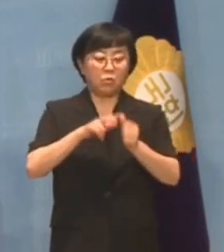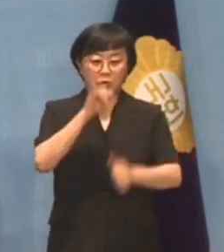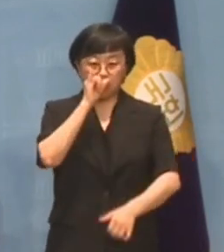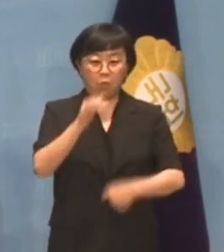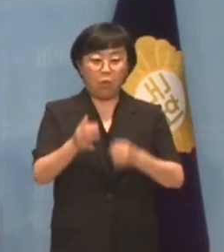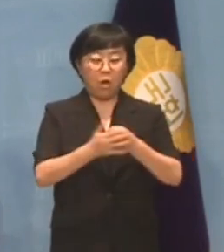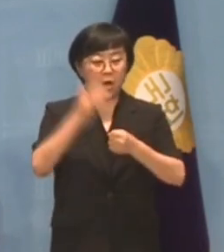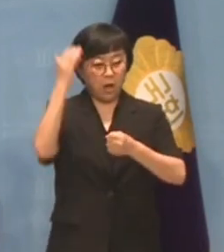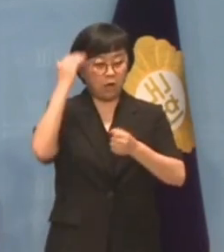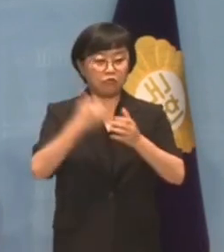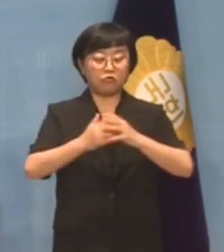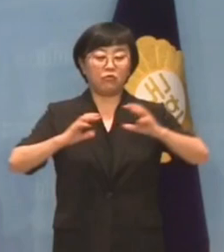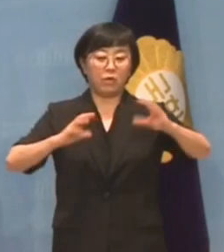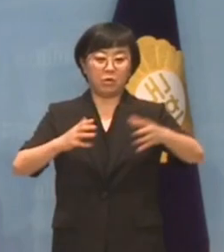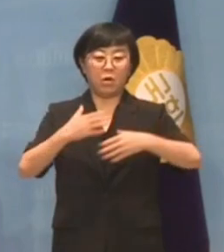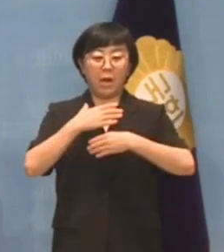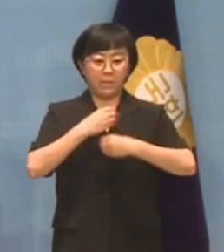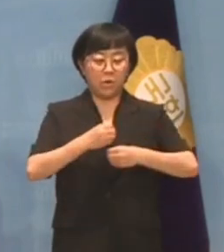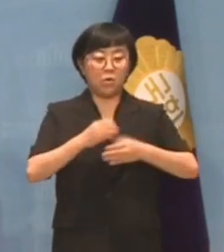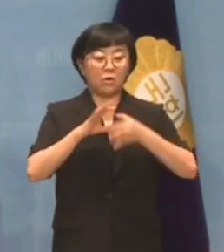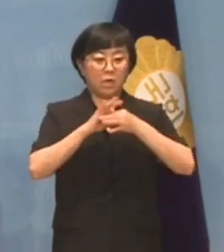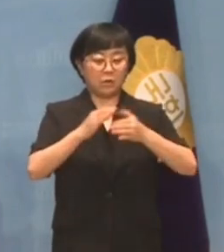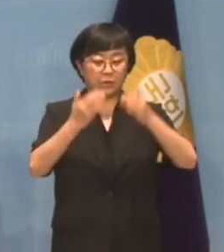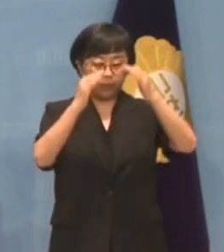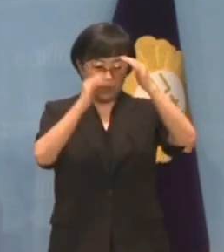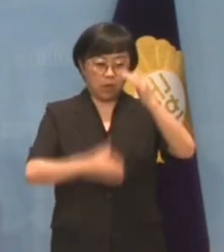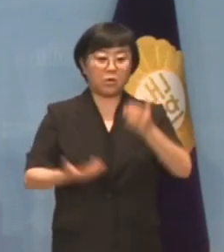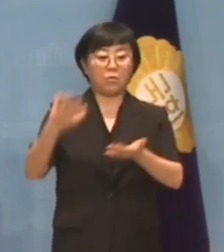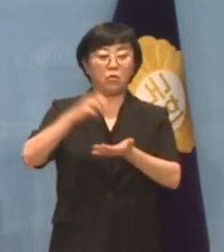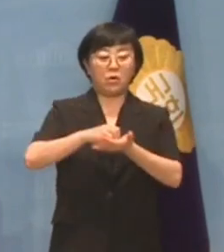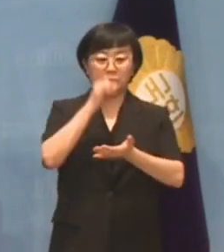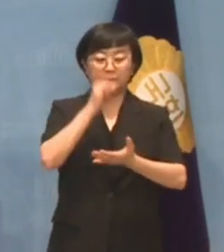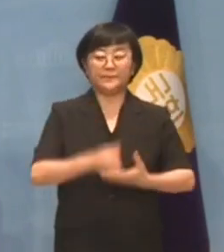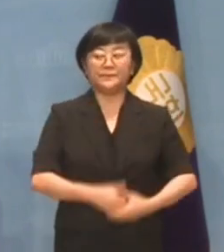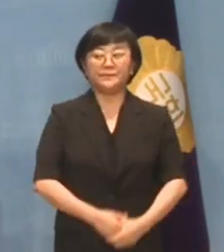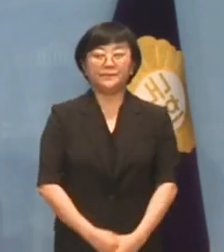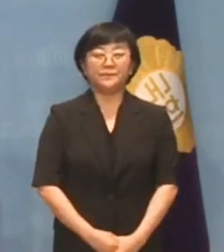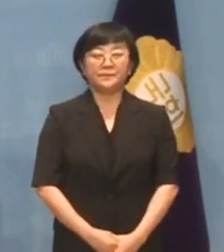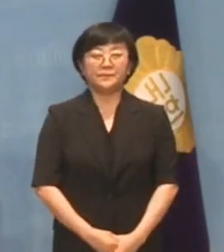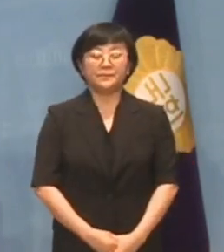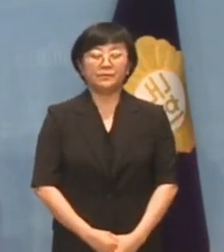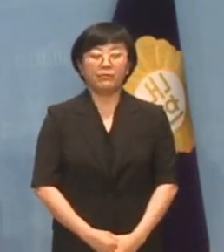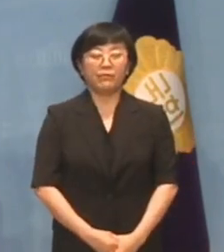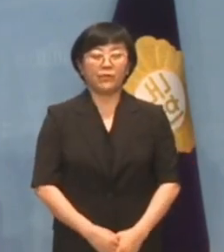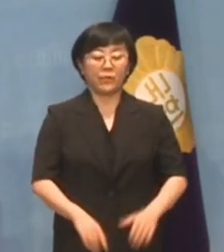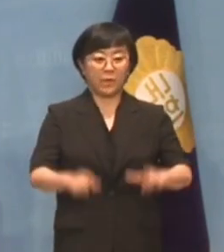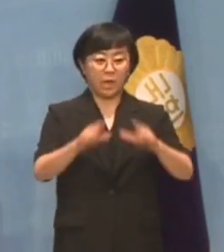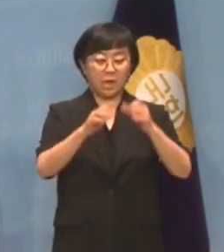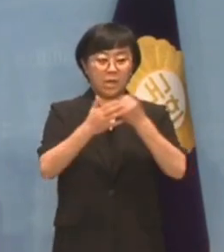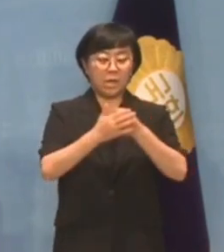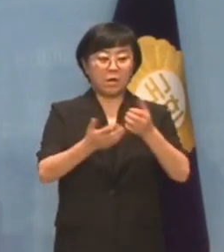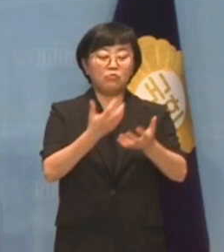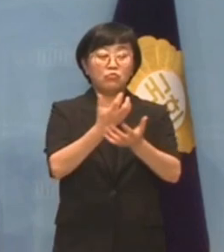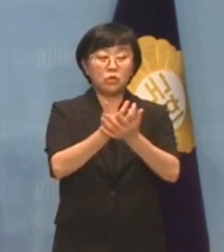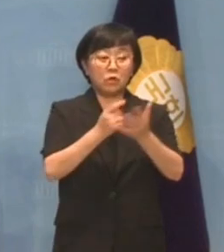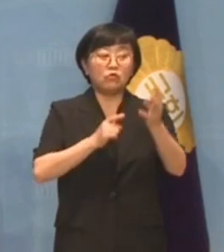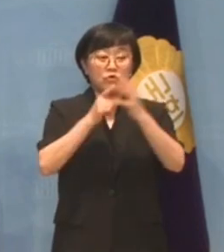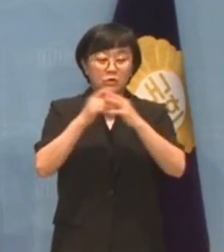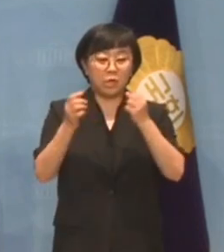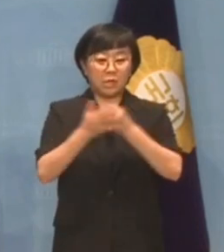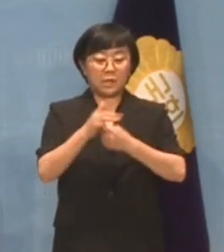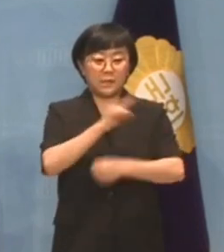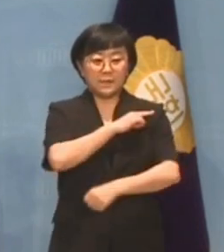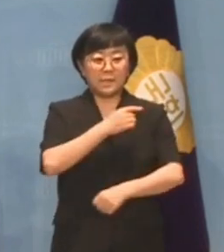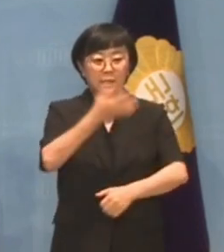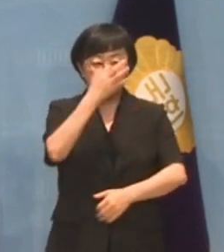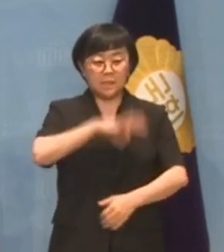우리나라 외교안보 관련 내용도 포함된 것으로 알려졌습니다. 일각에서는 문서 유출로 인해 가장